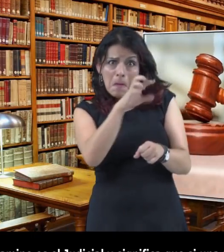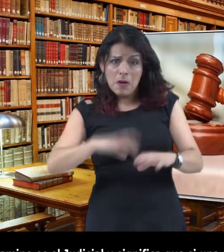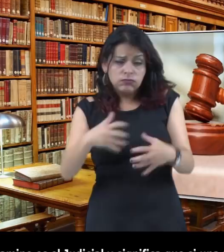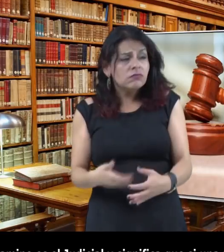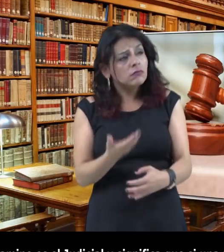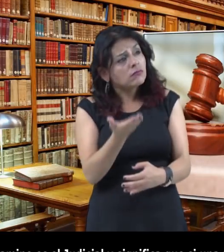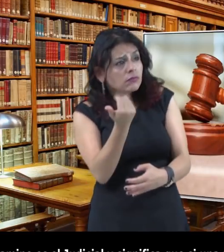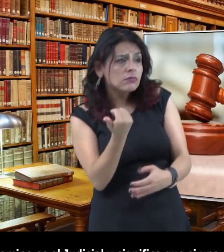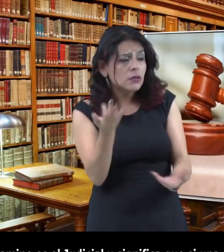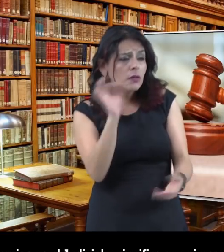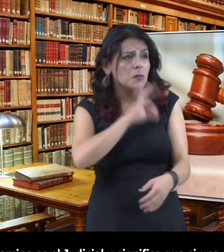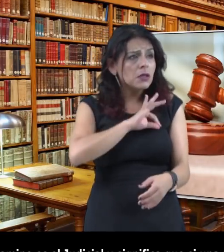padre del bebé y éste se la niega,